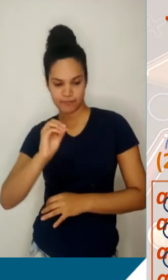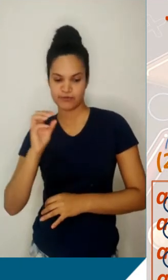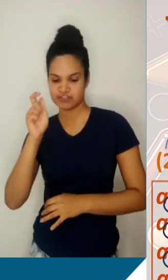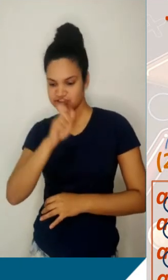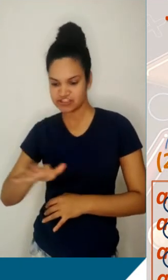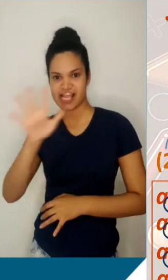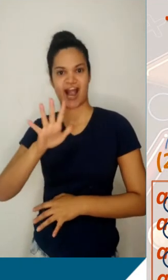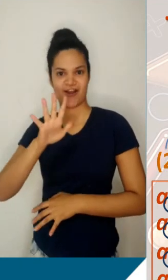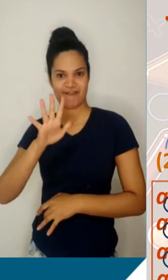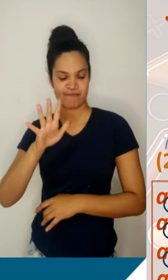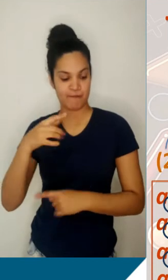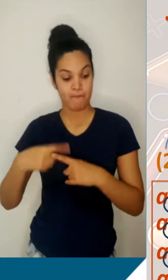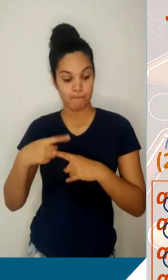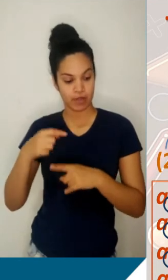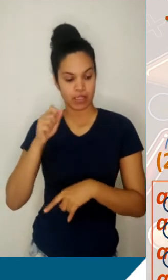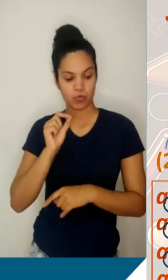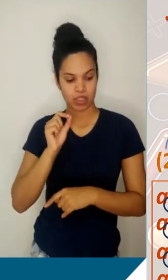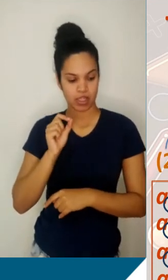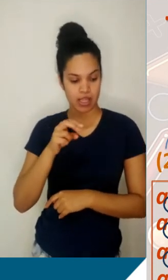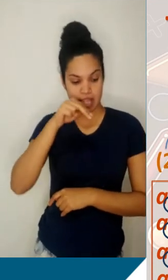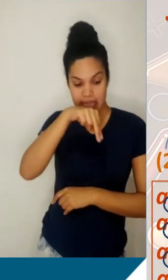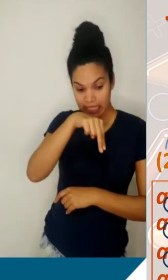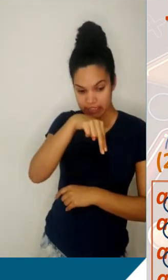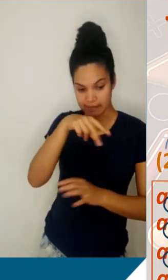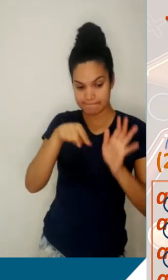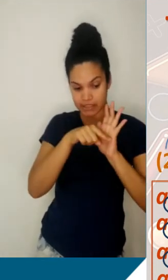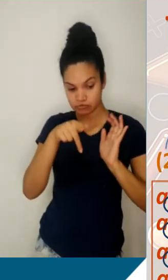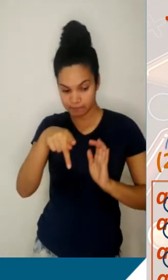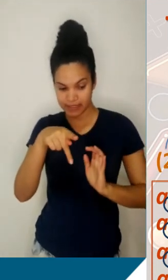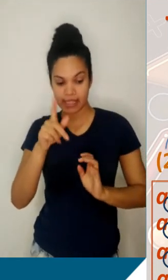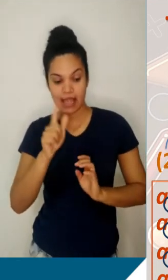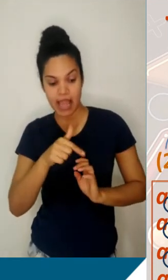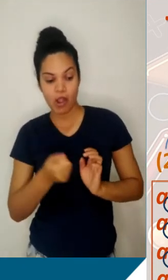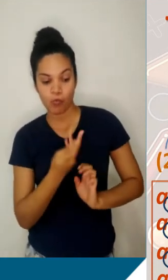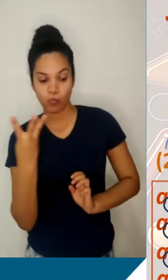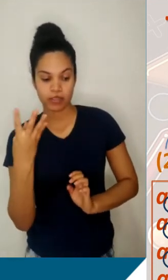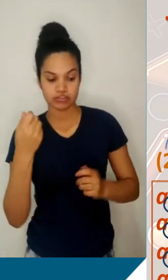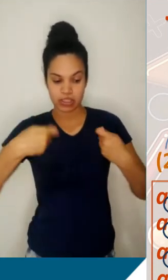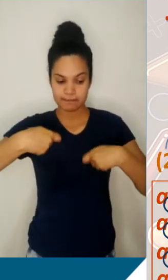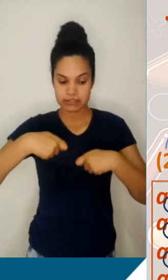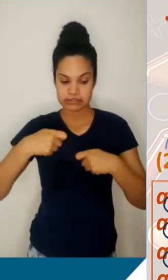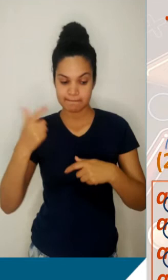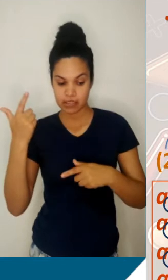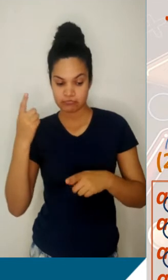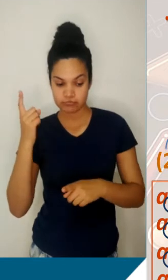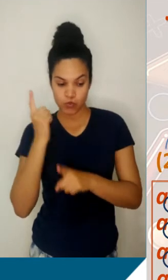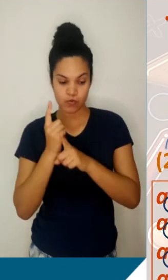Com isso, nós podemos dizer que N menos P é a quantidade de unidades necessárias para ir da unidade P